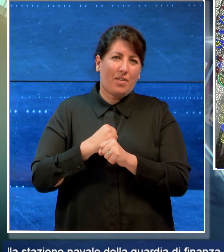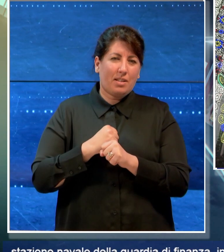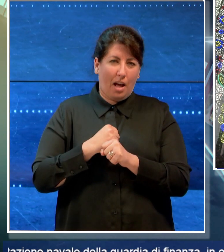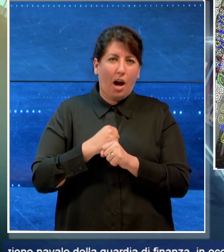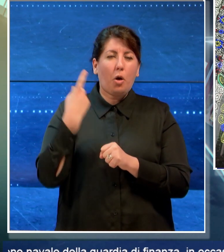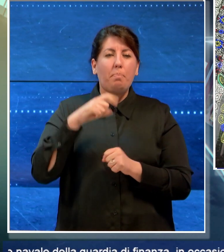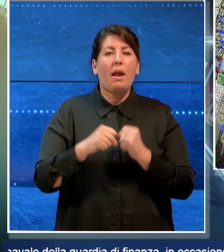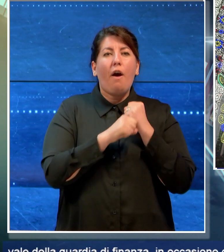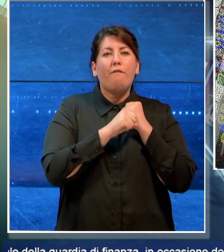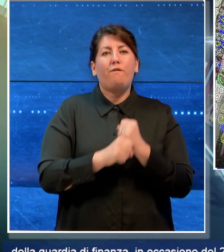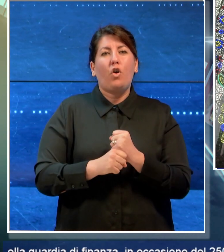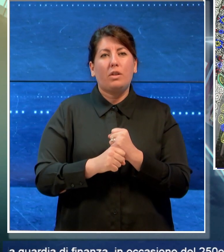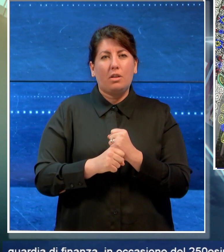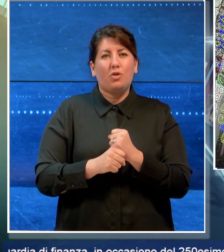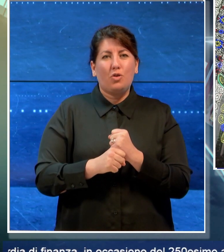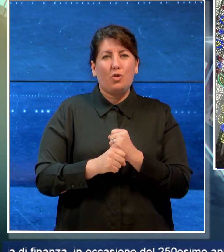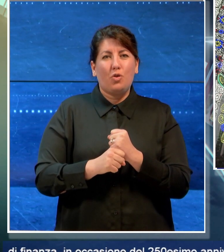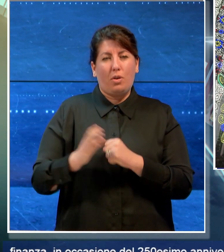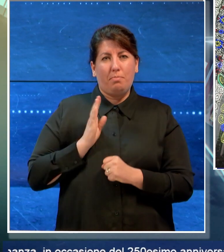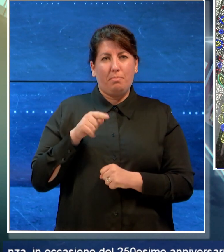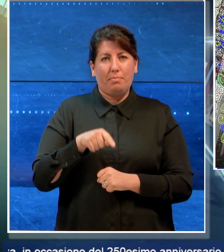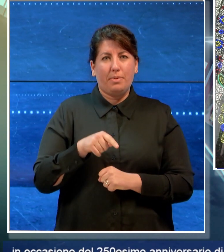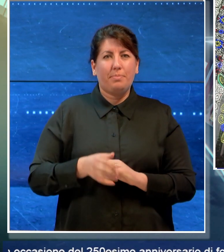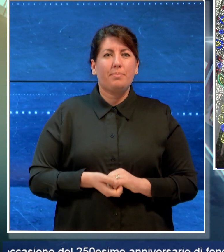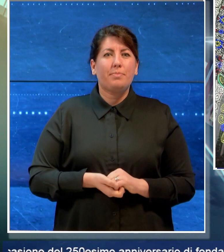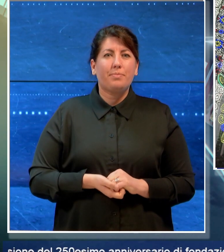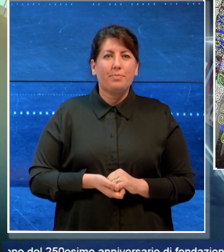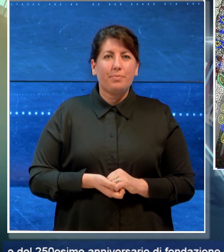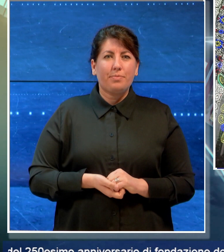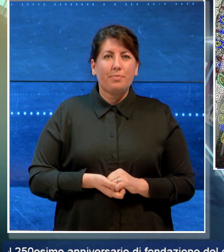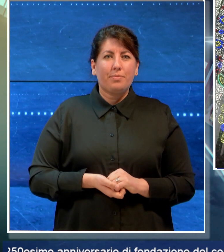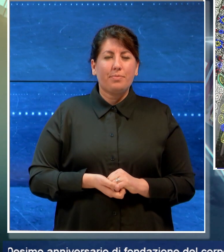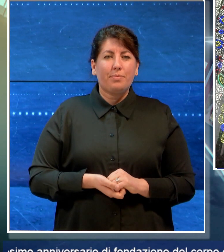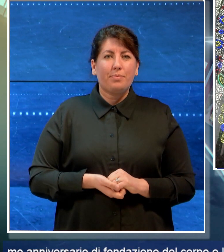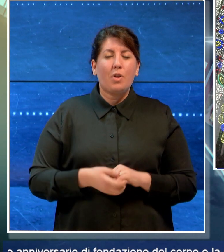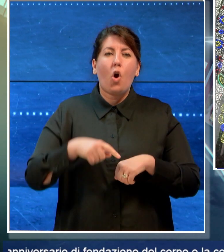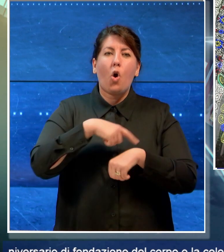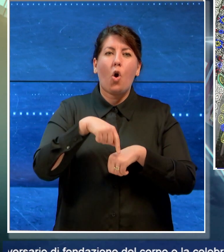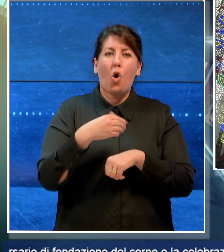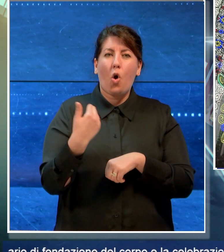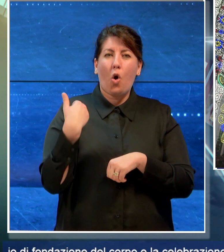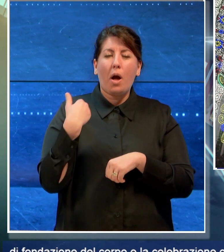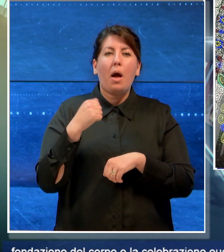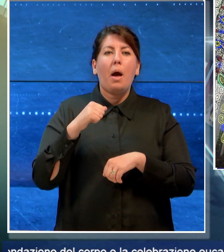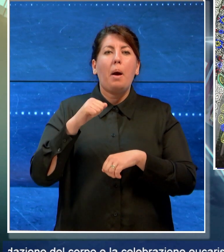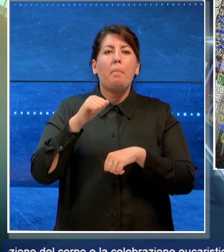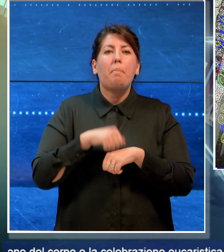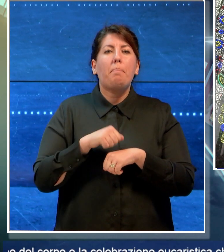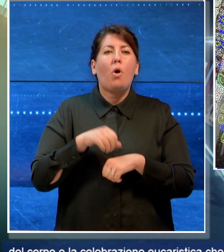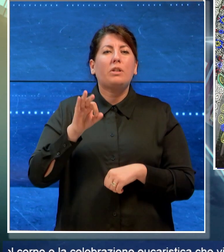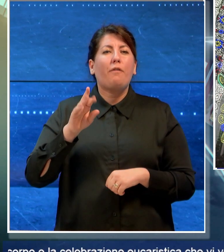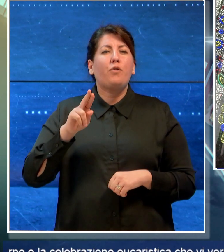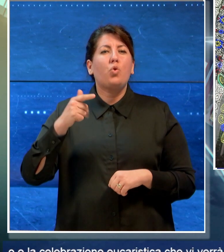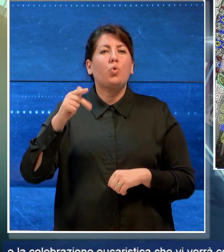Fondazione del Corpo. Nelle scorse ore apporta futuro anche il casting